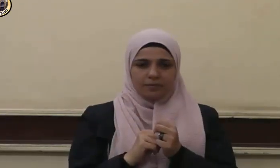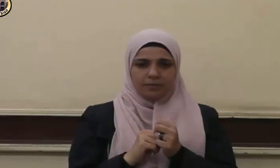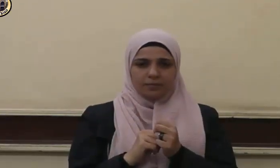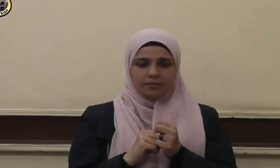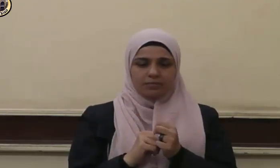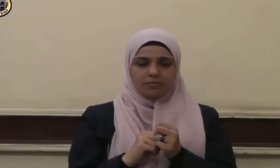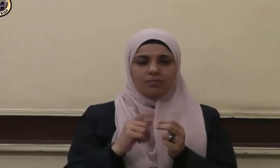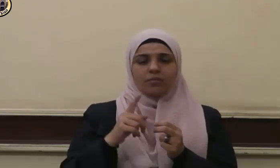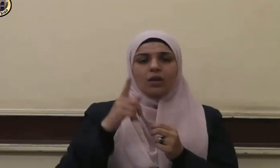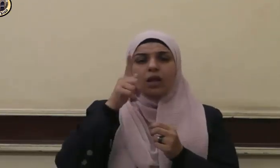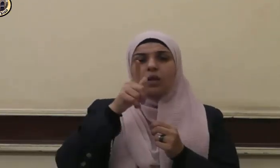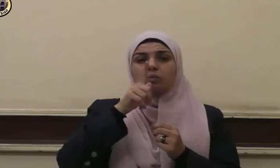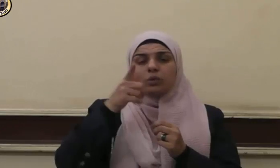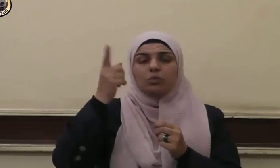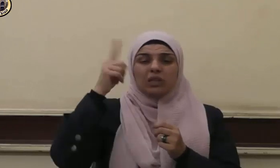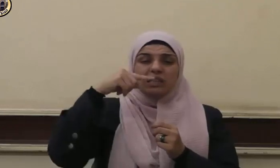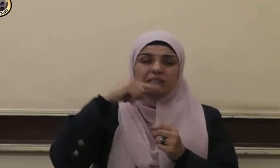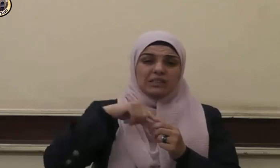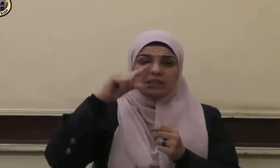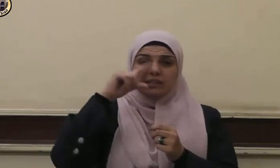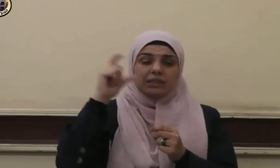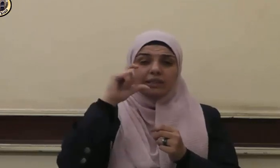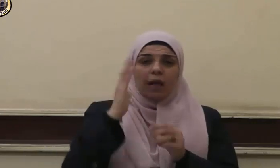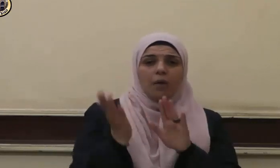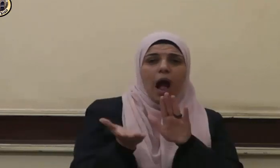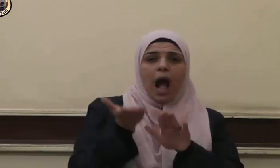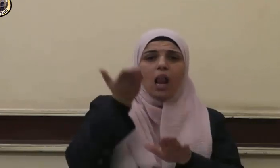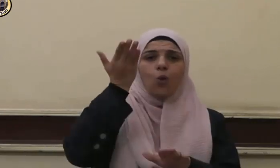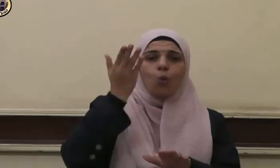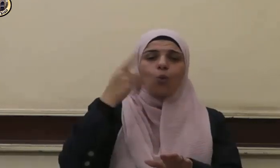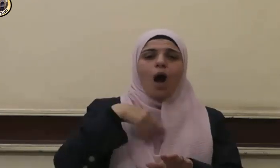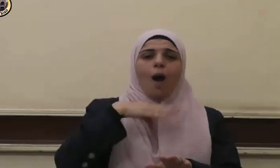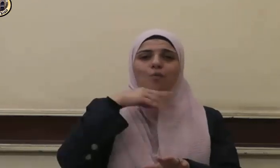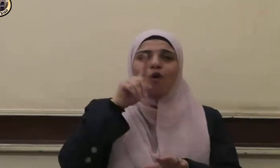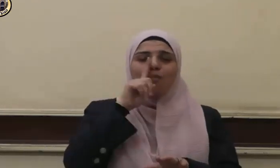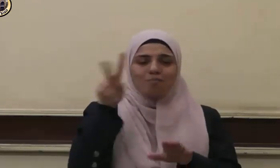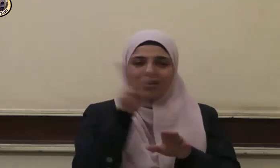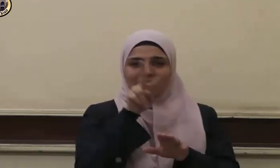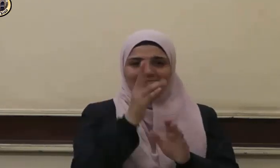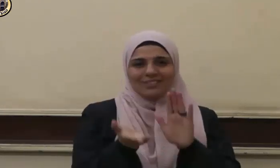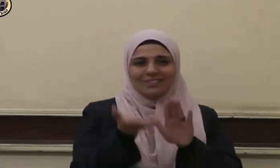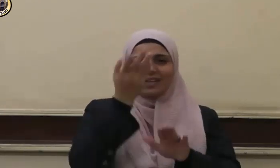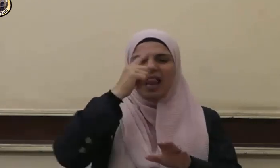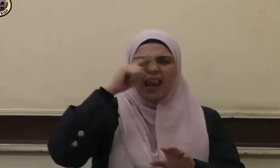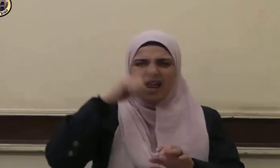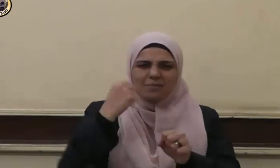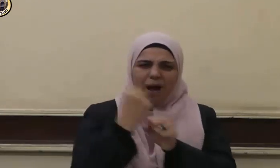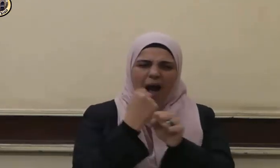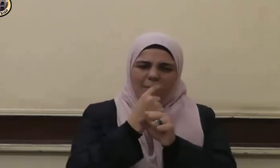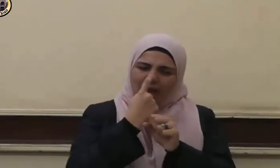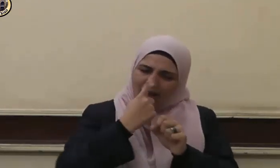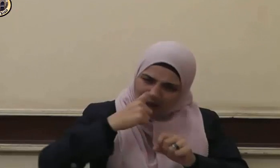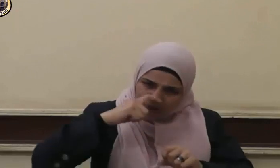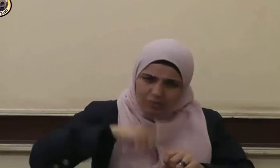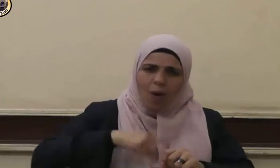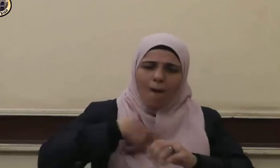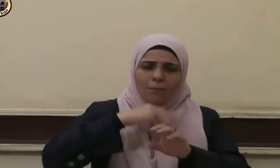لقد أعلى الإسلام من شأن الوالدين وآمر ببرهما وحسن